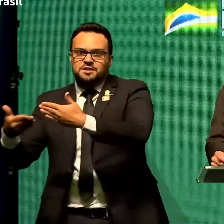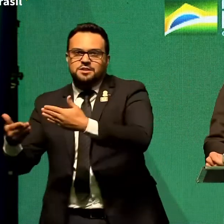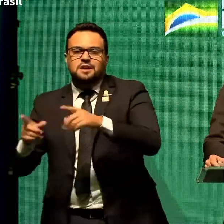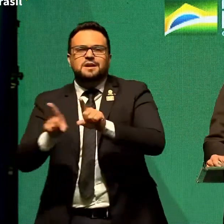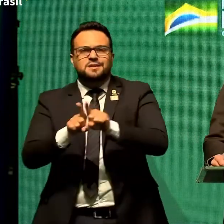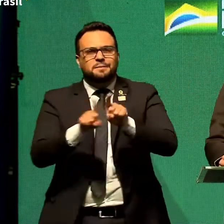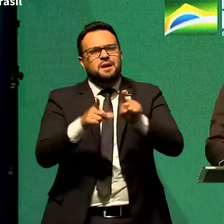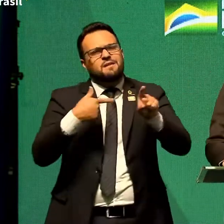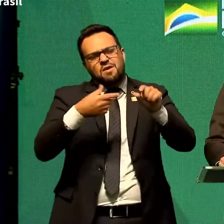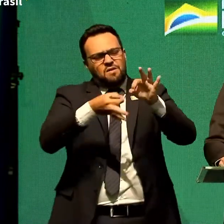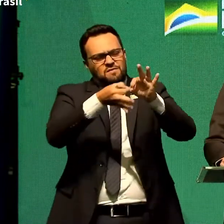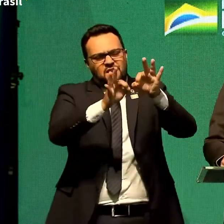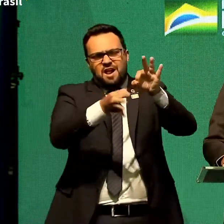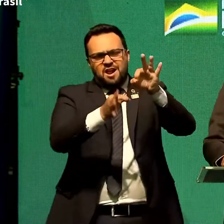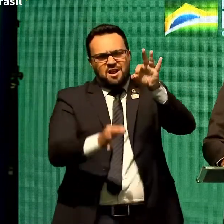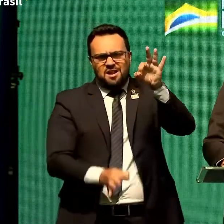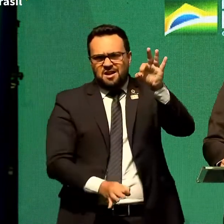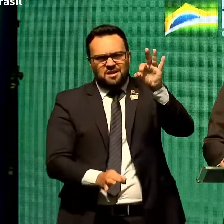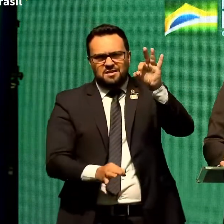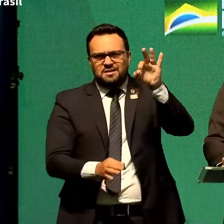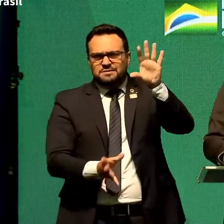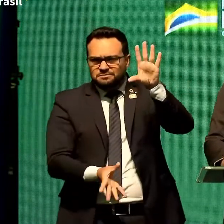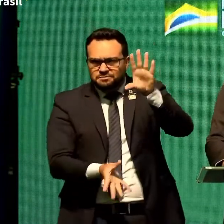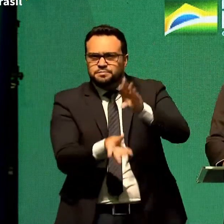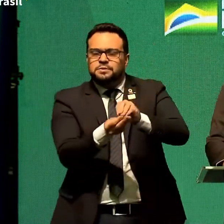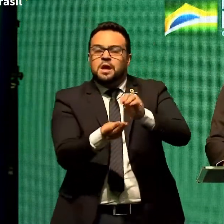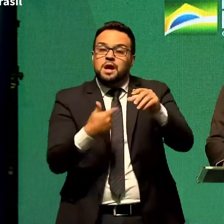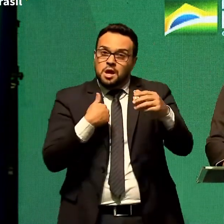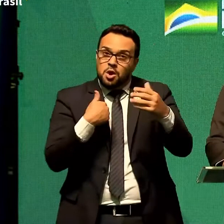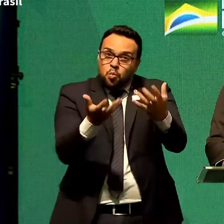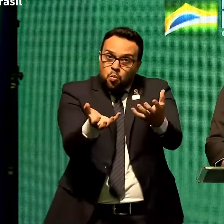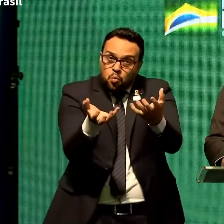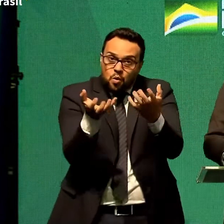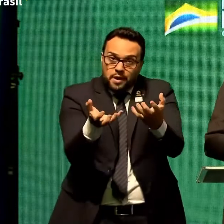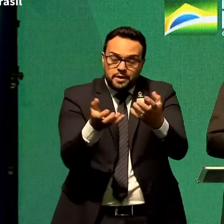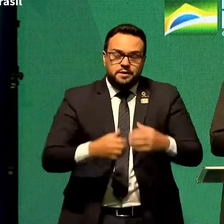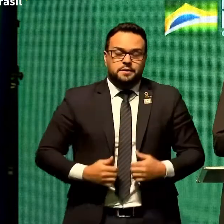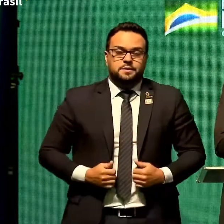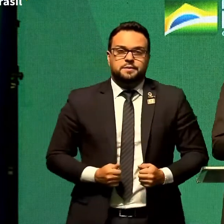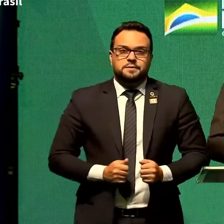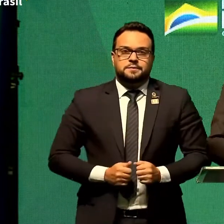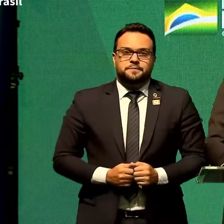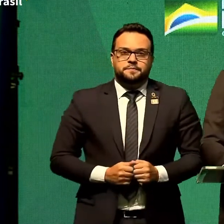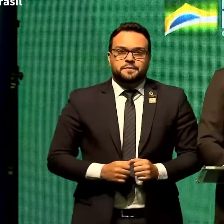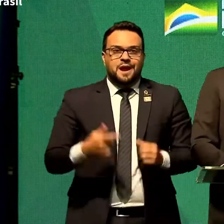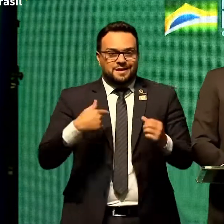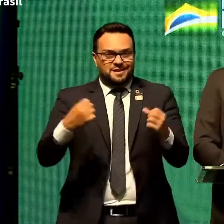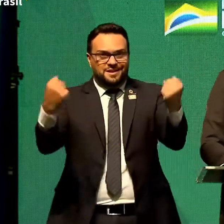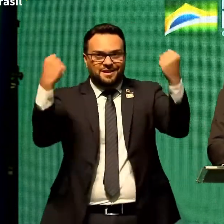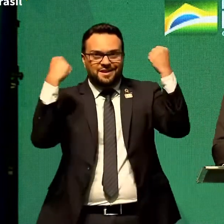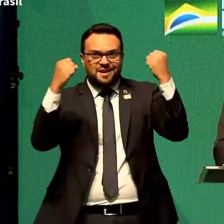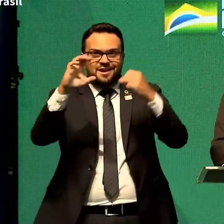quero falar muito não teria muito o que falar eu quero que Chapecó